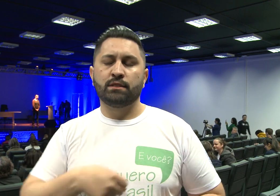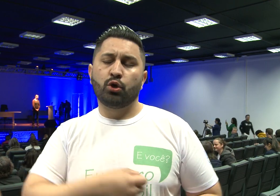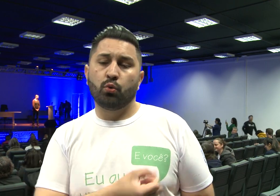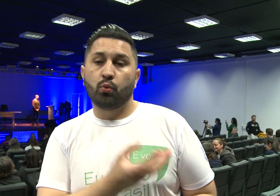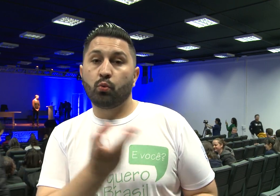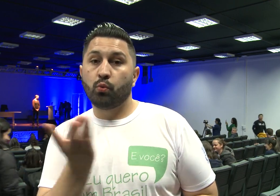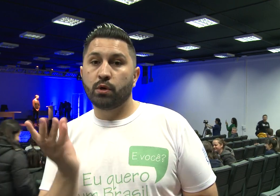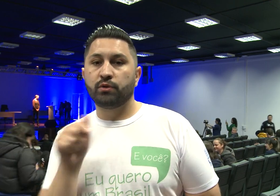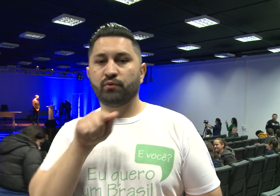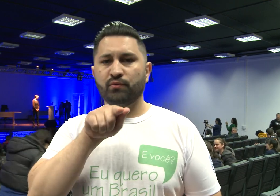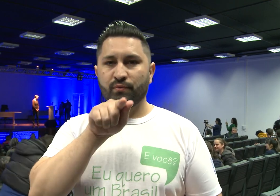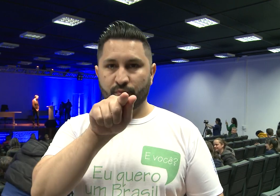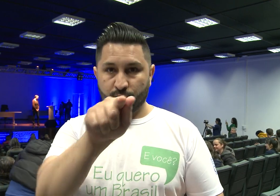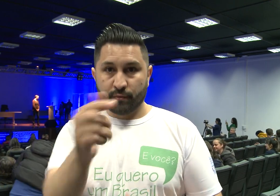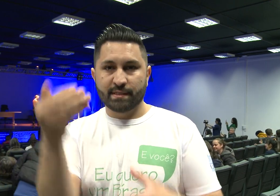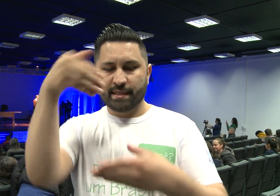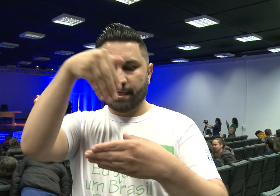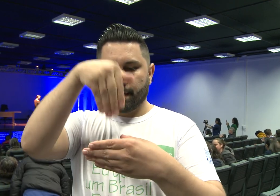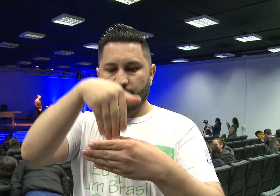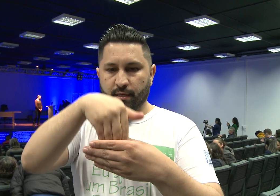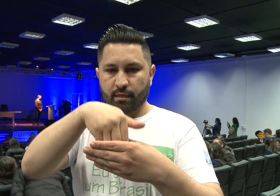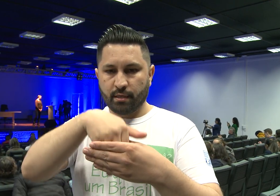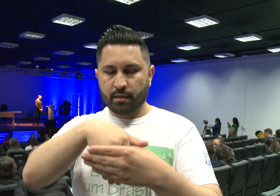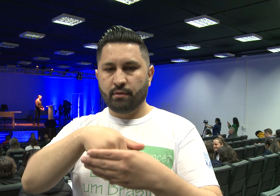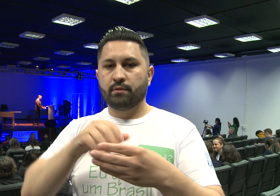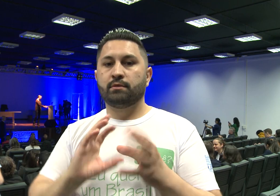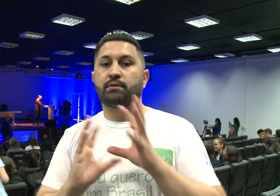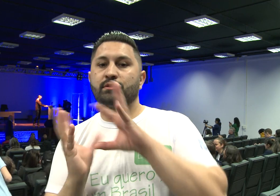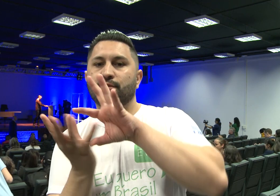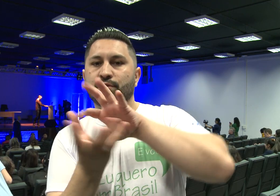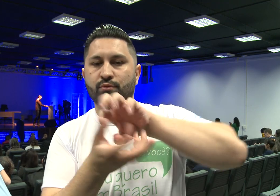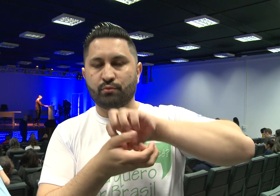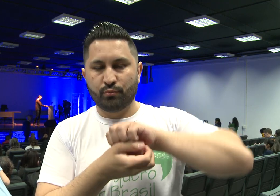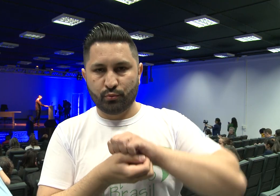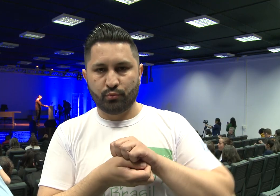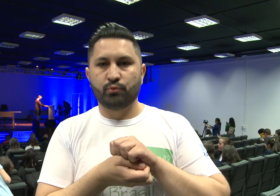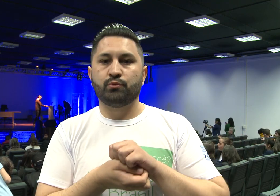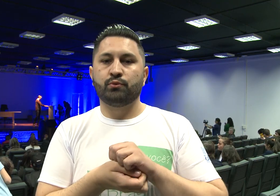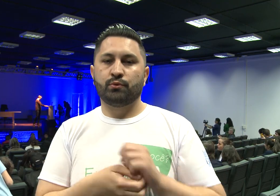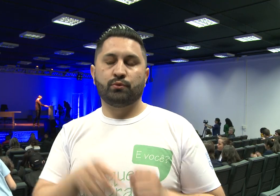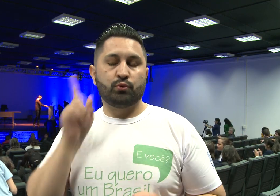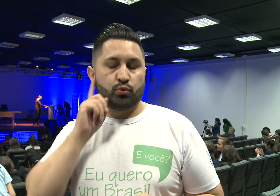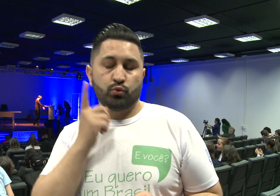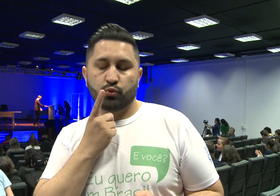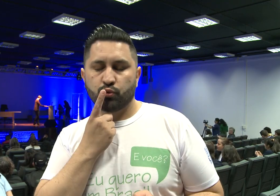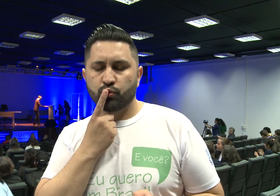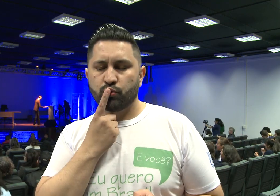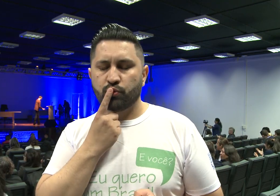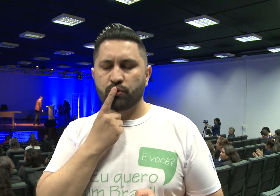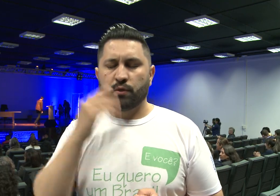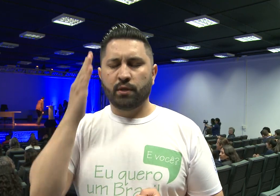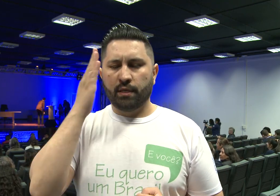Mas, algumas pessoas que estão aqui inseridas dentro desse contexto surdo,